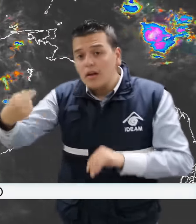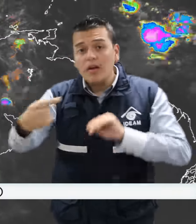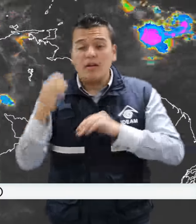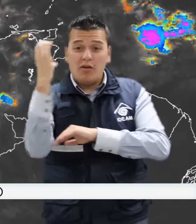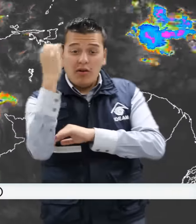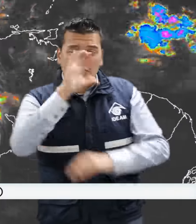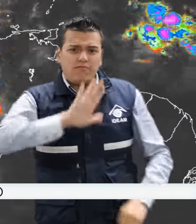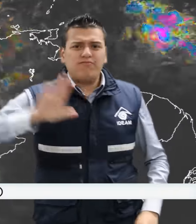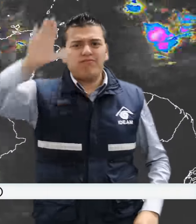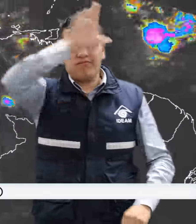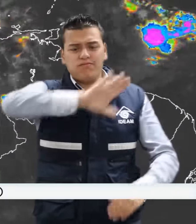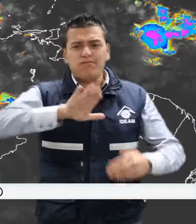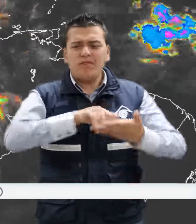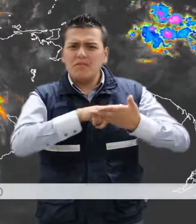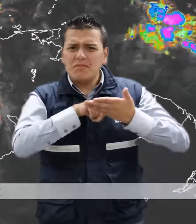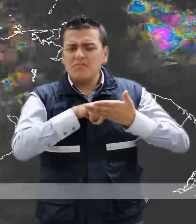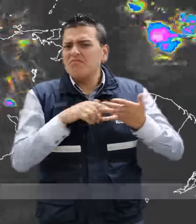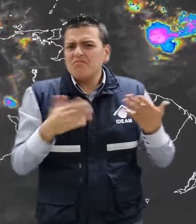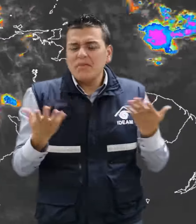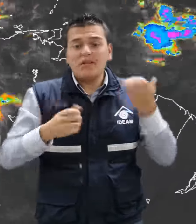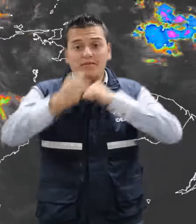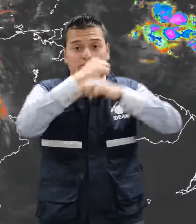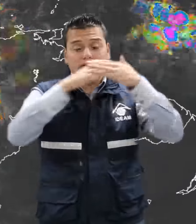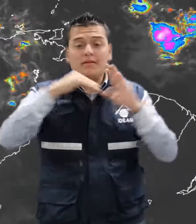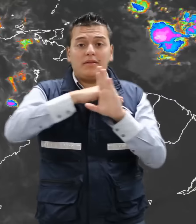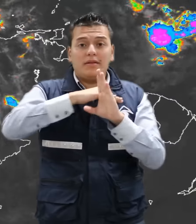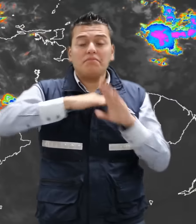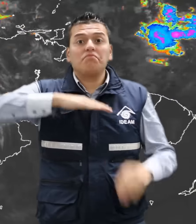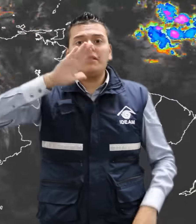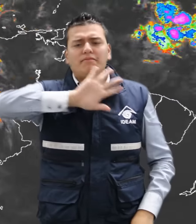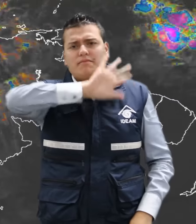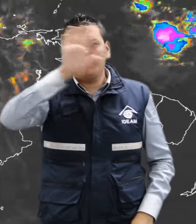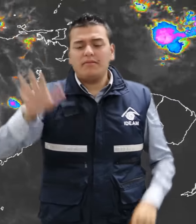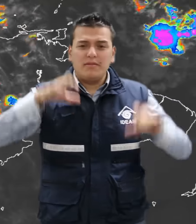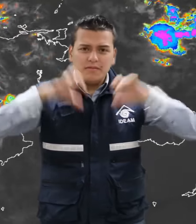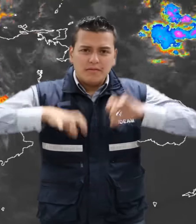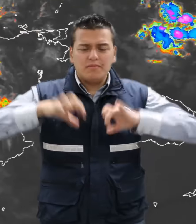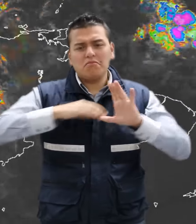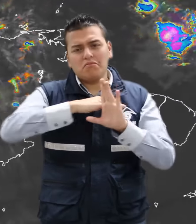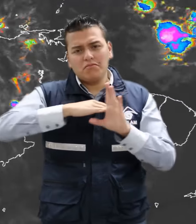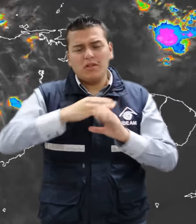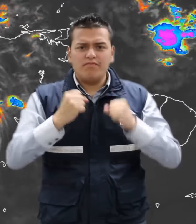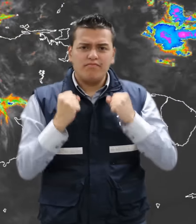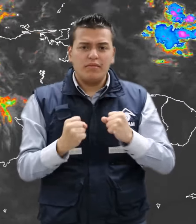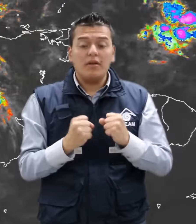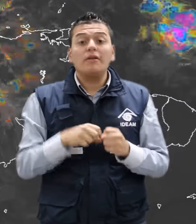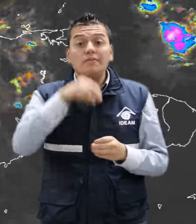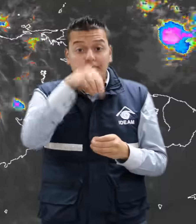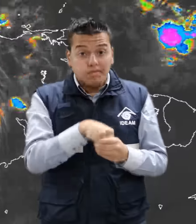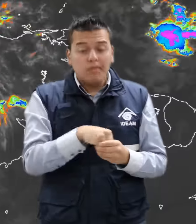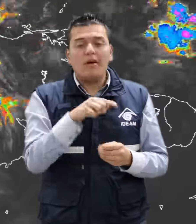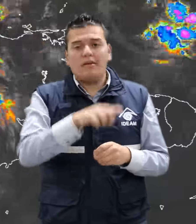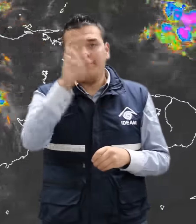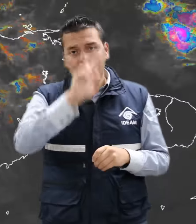el territorio nacional ha prevalecido cielo entreparcial a mayormente cubierto con lluvias de intensidad moderada y fuerte, acompañadas en algunos